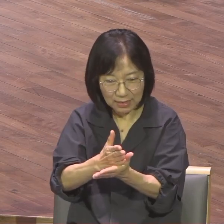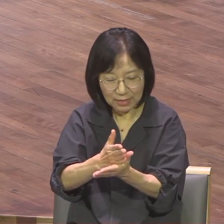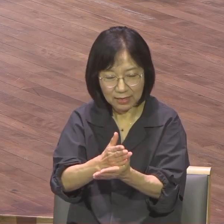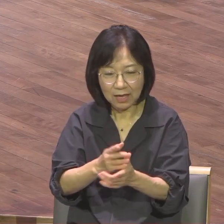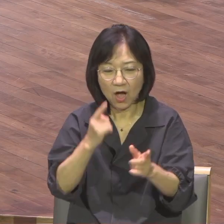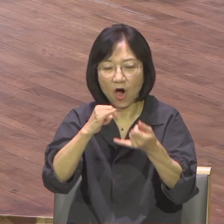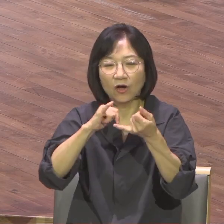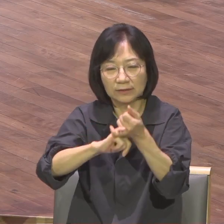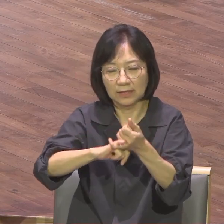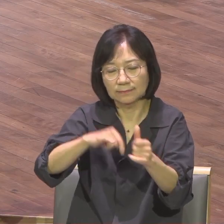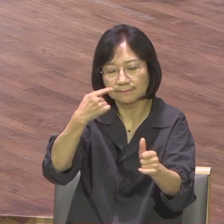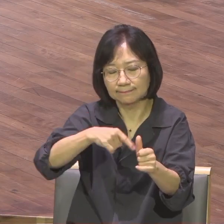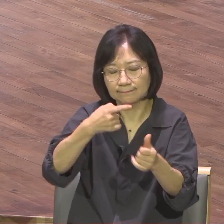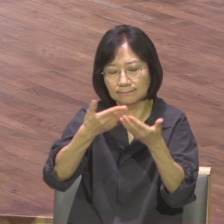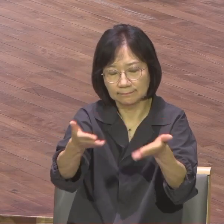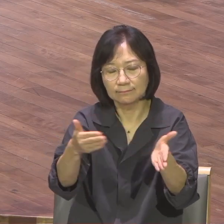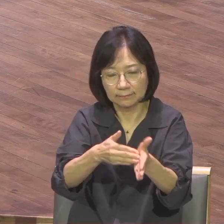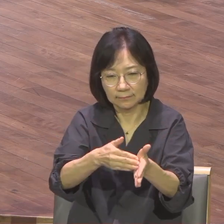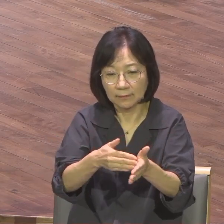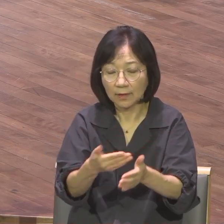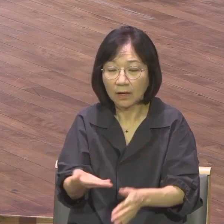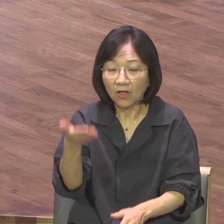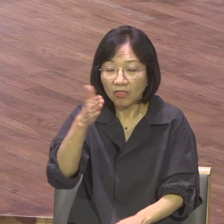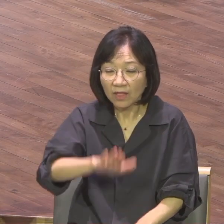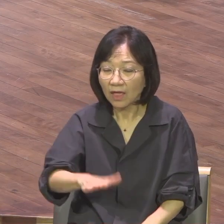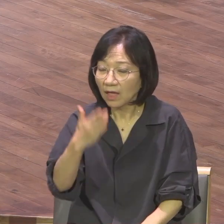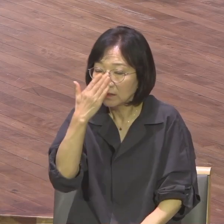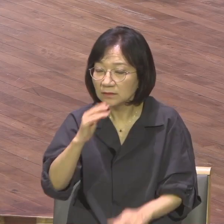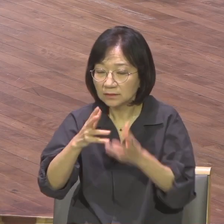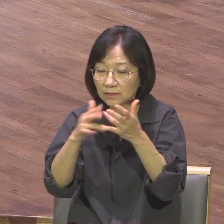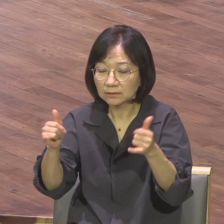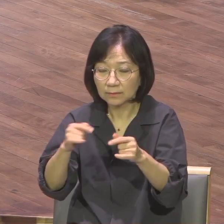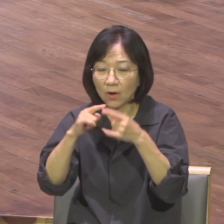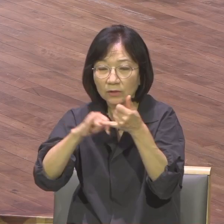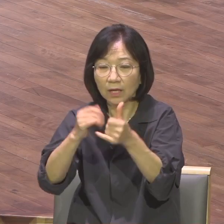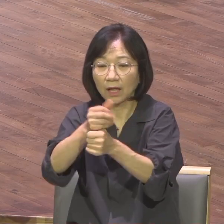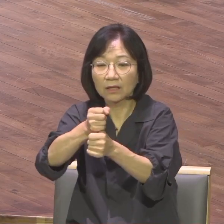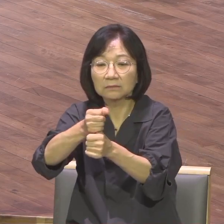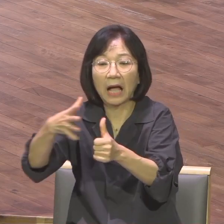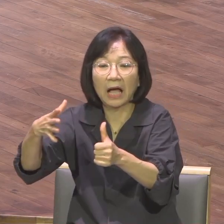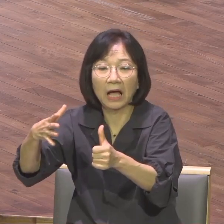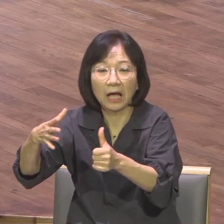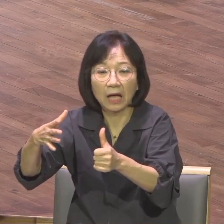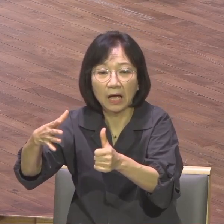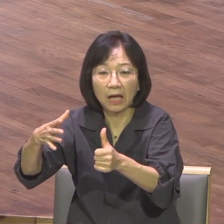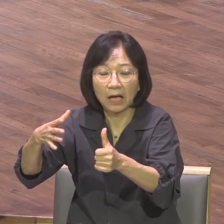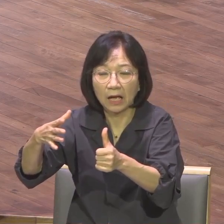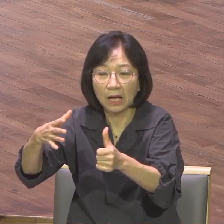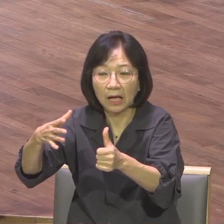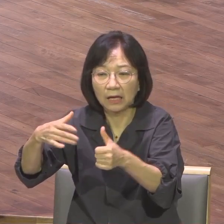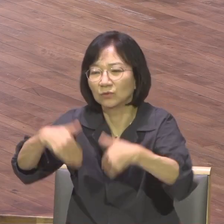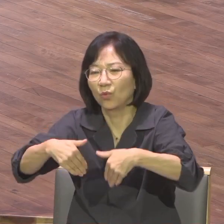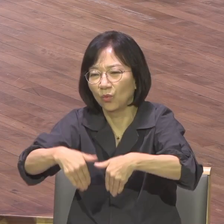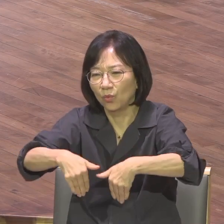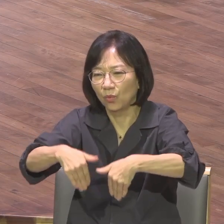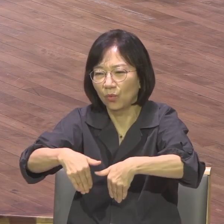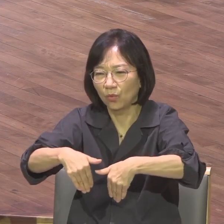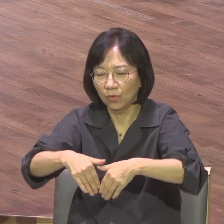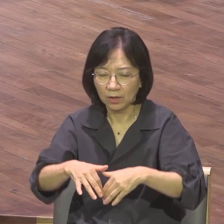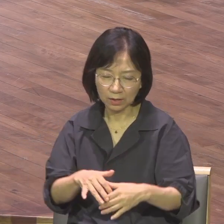하지만 이스라엘은 이 언약을 놓쳐버리고 그때마다 노예되고 포로되고 속국되었고 하지만 하나님은 남은